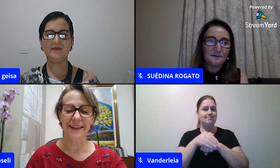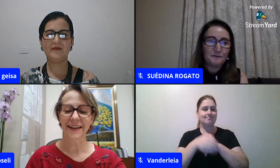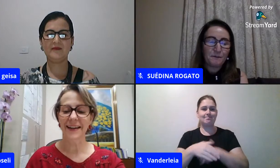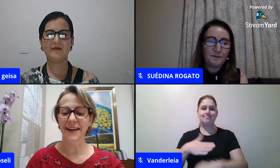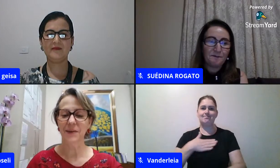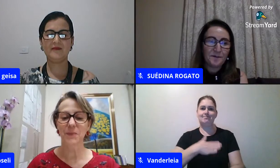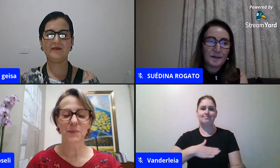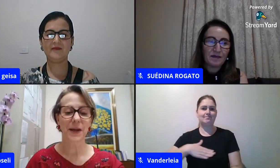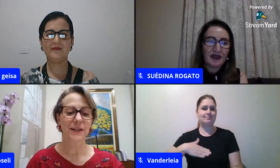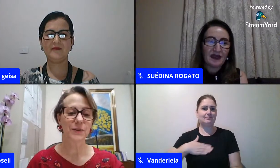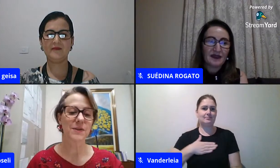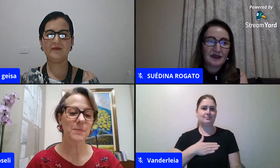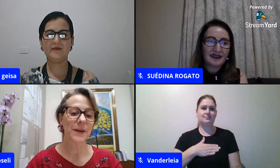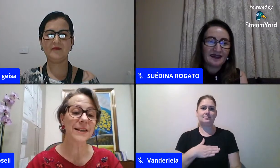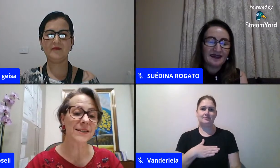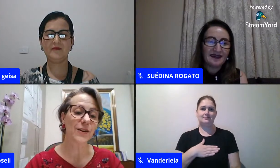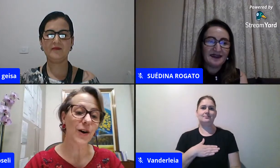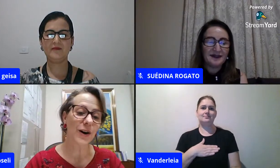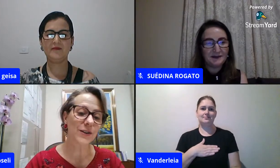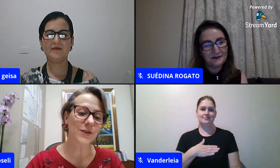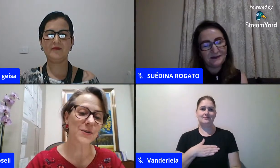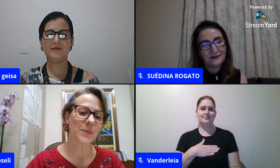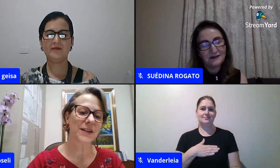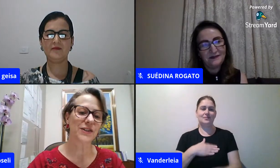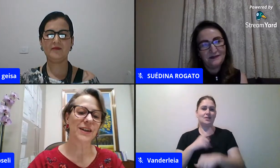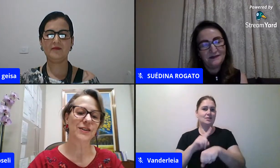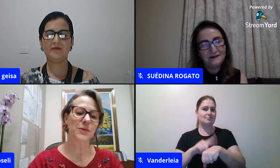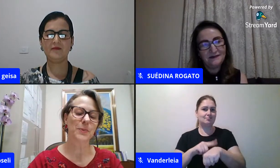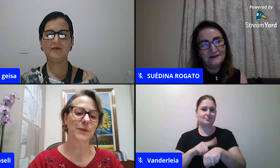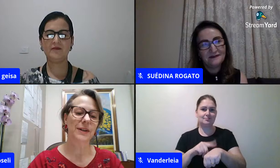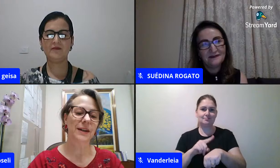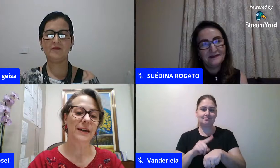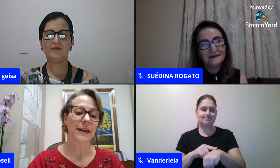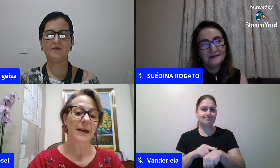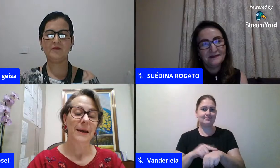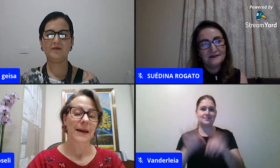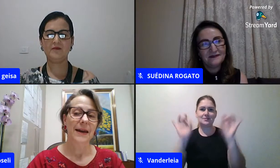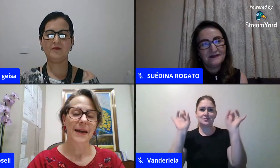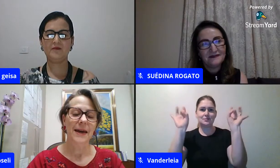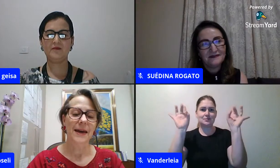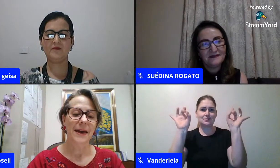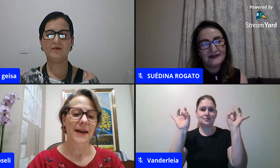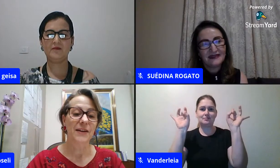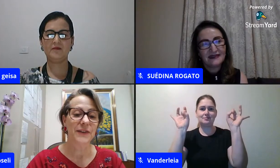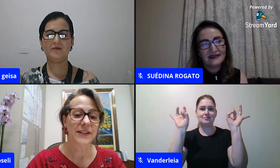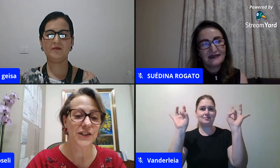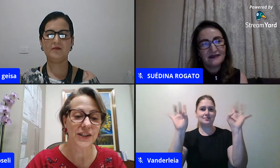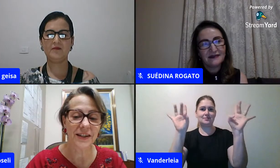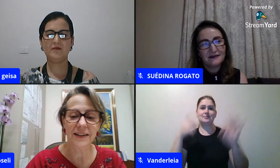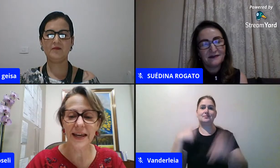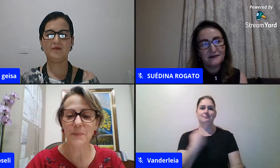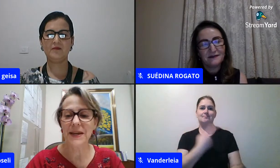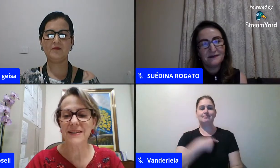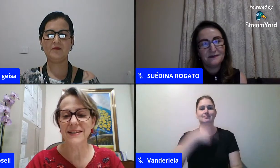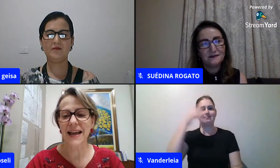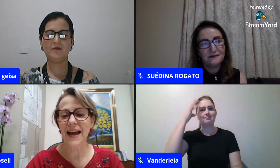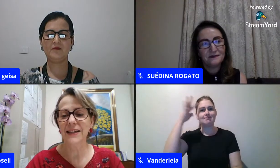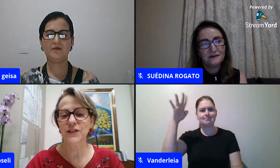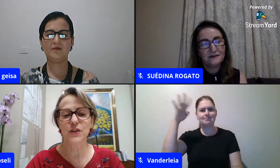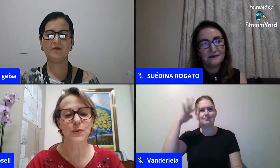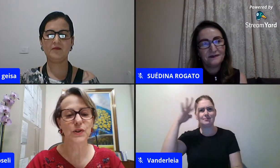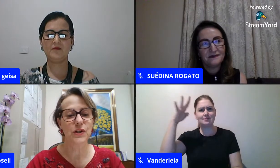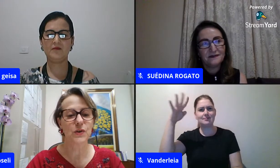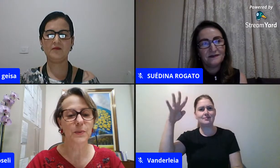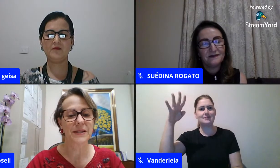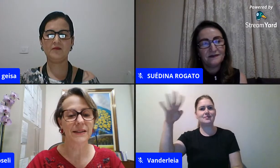que momentos preciosos para a gente poder refletir né pensar